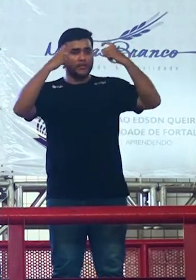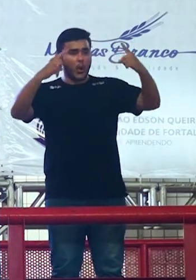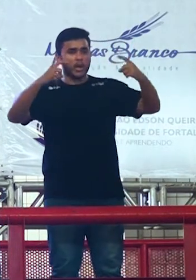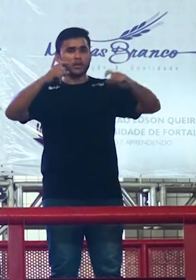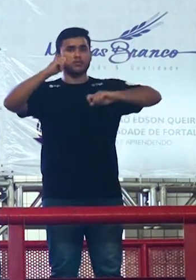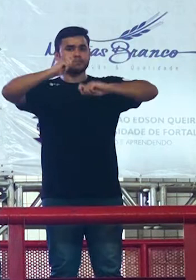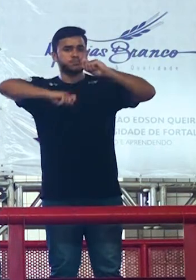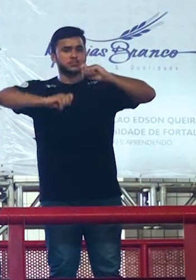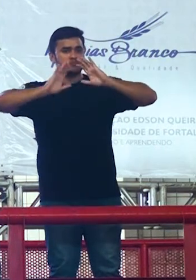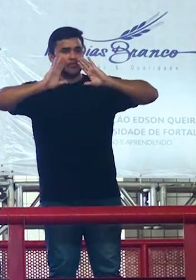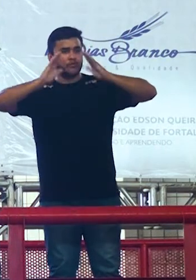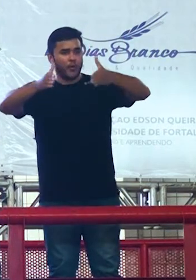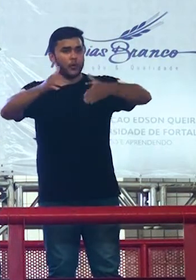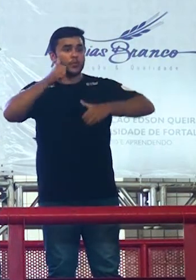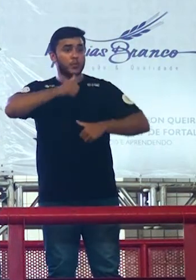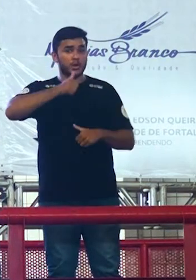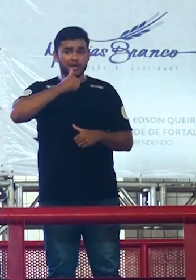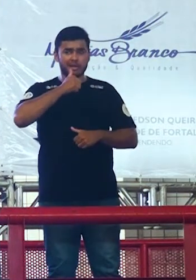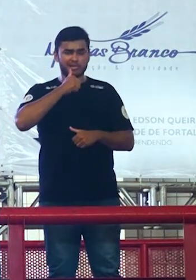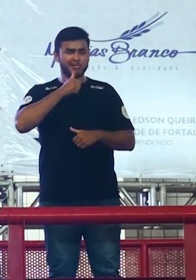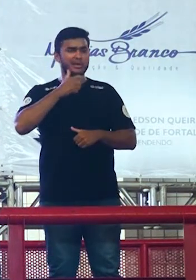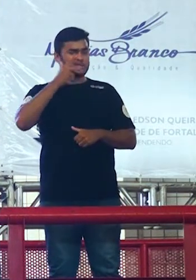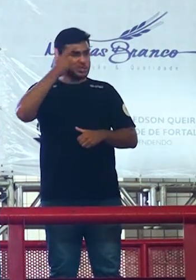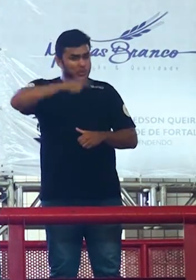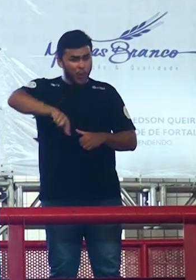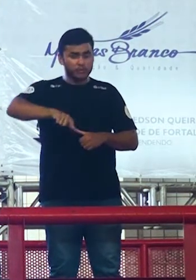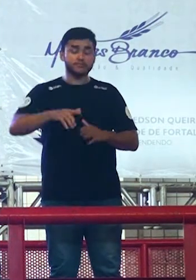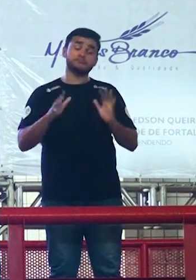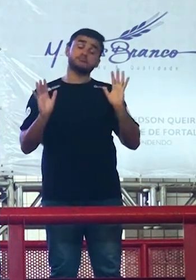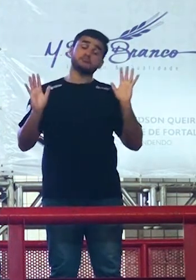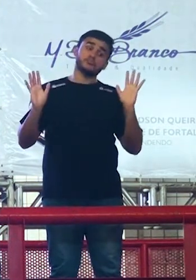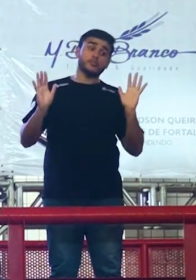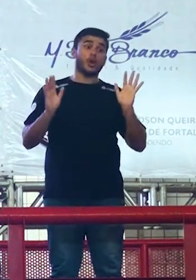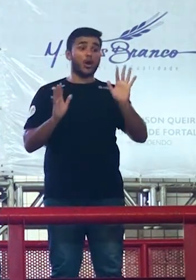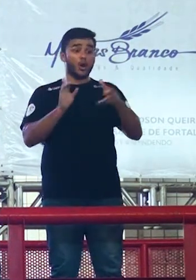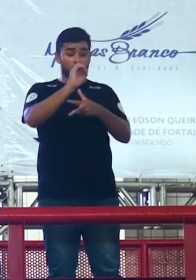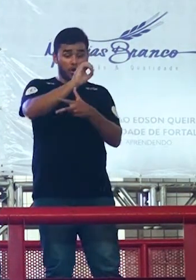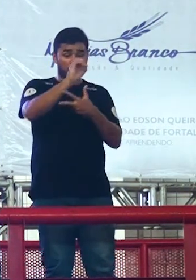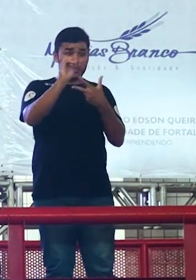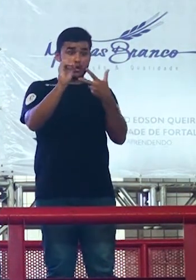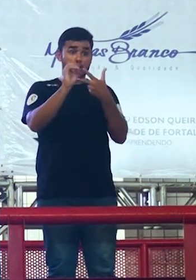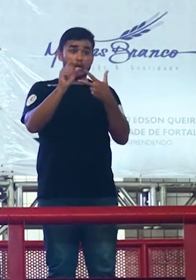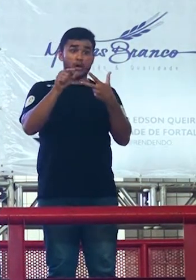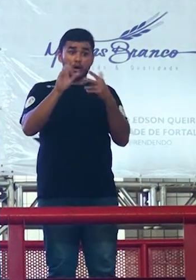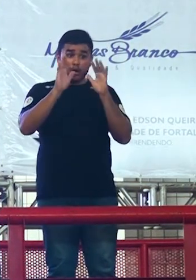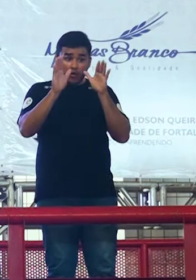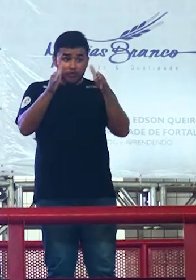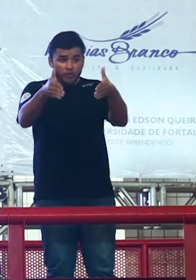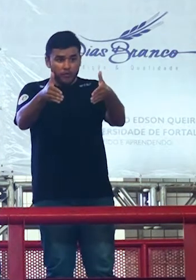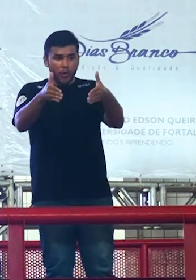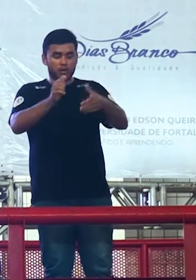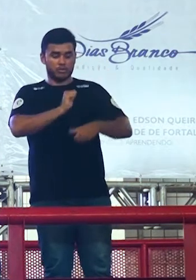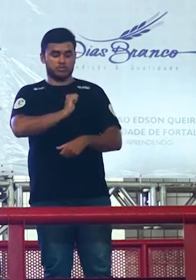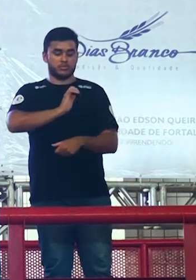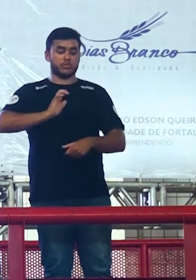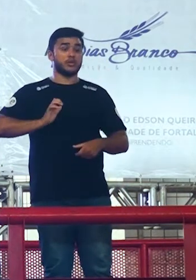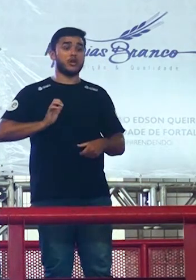no começo da aula este aulão ele é voltado para a ENEM e também para outros vestibulares